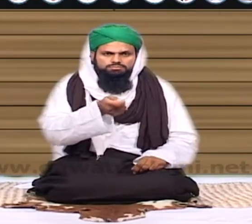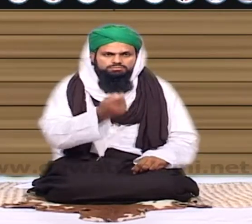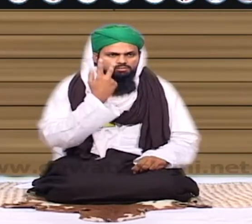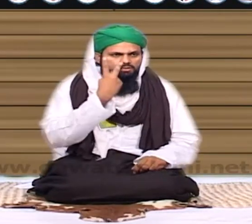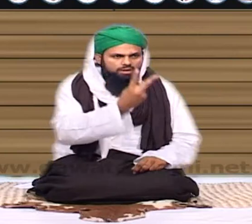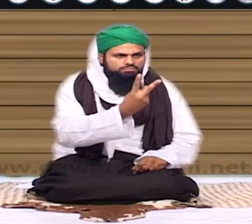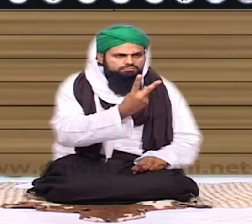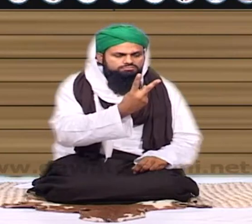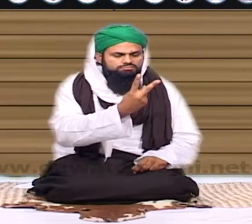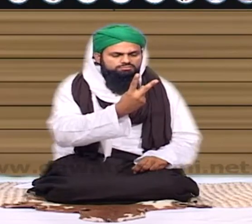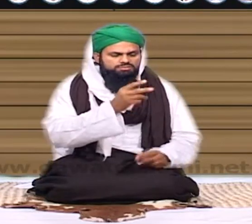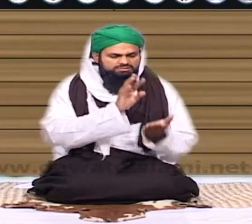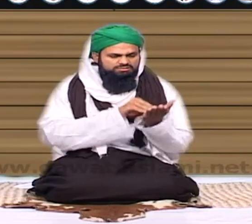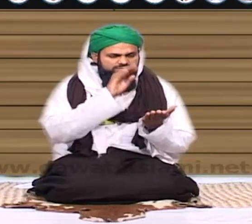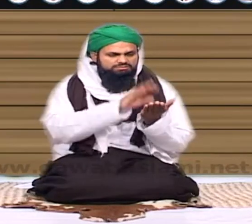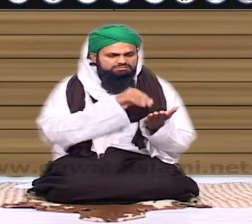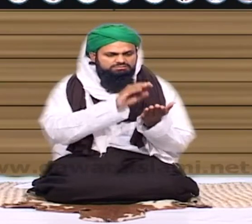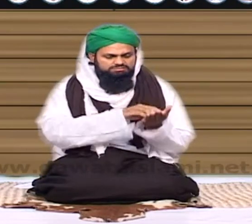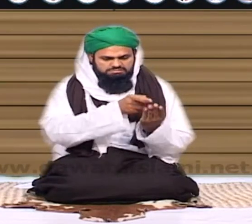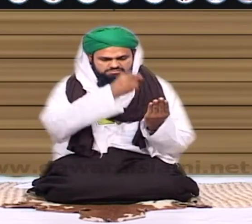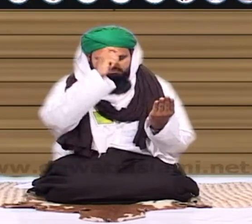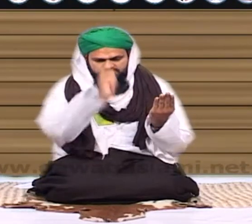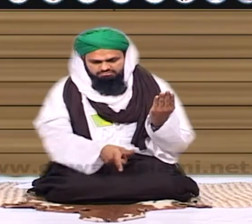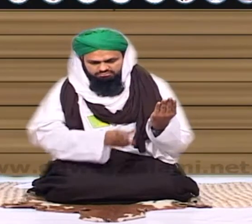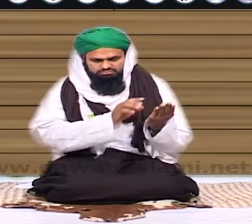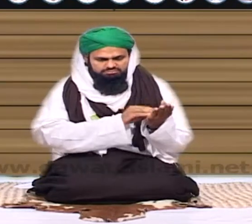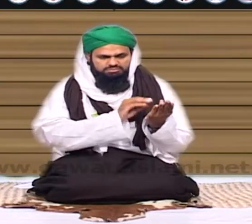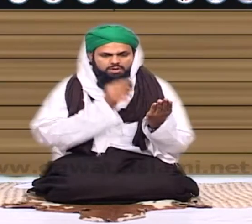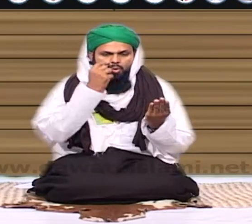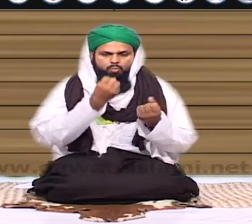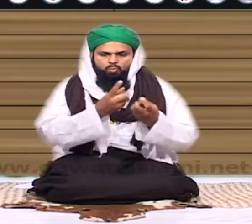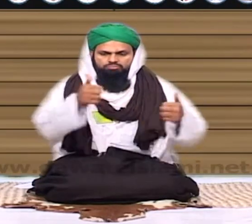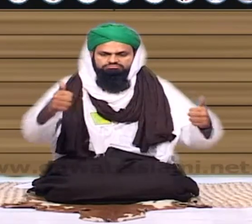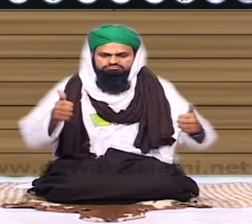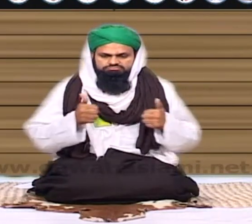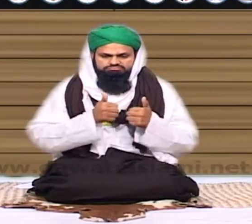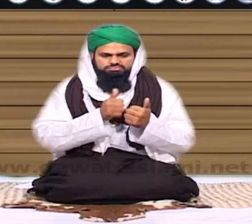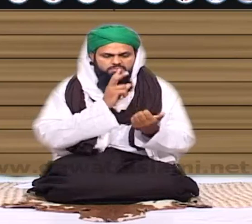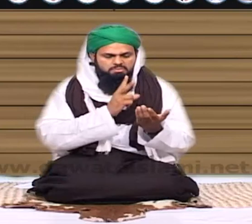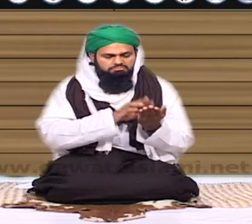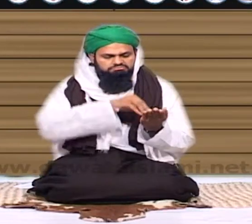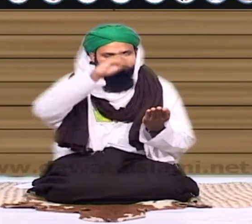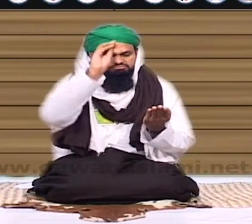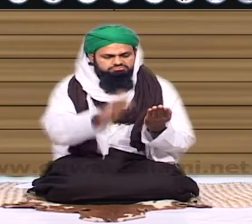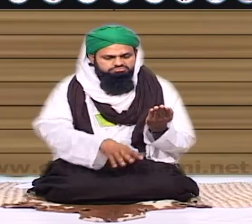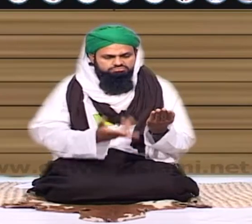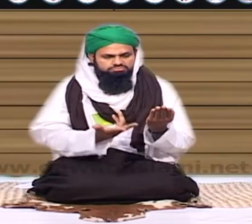گے جب یہ ملک الموت تاش کی گھڑی کے ساتھ بری مجلس میں دیکھتے ہوں گے